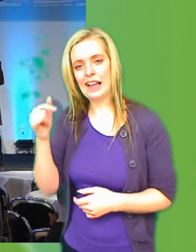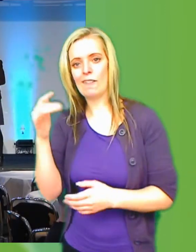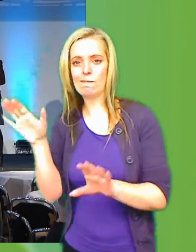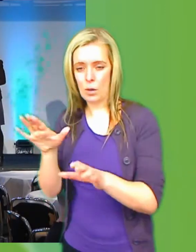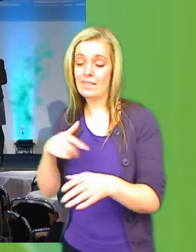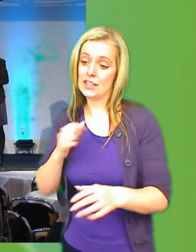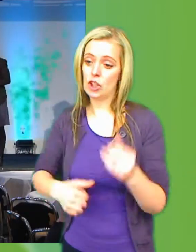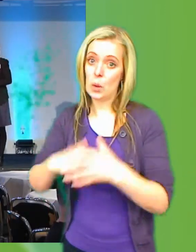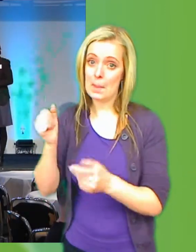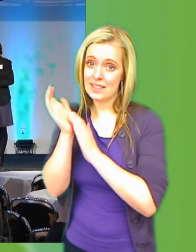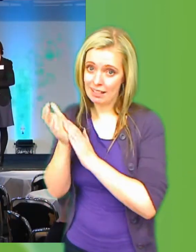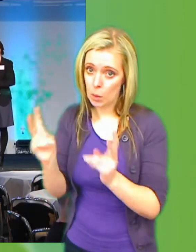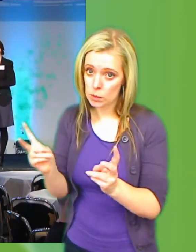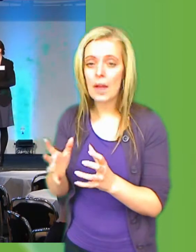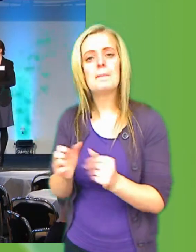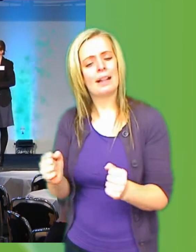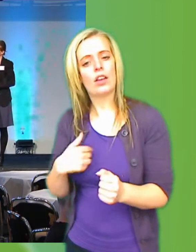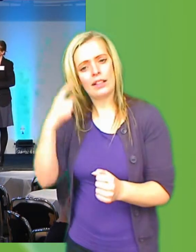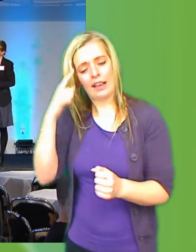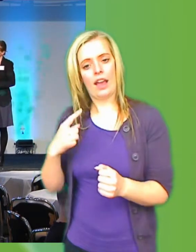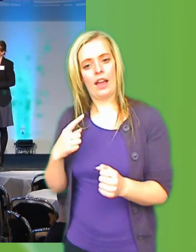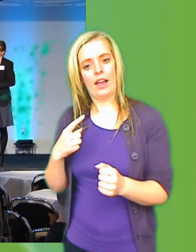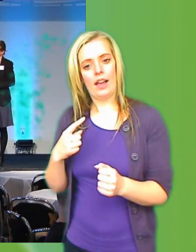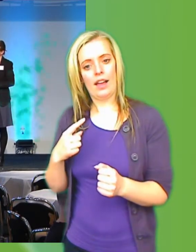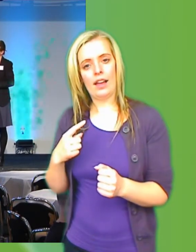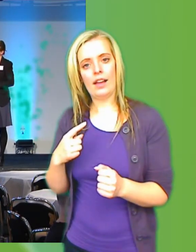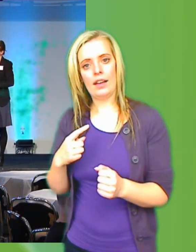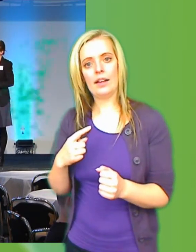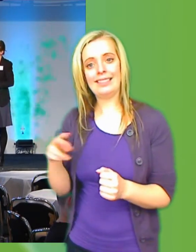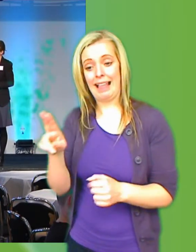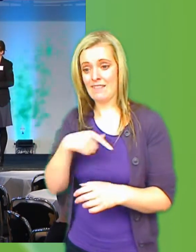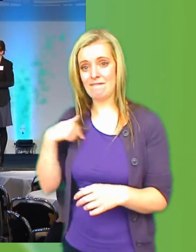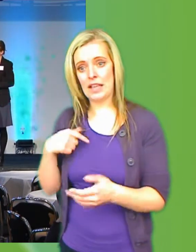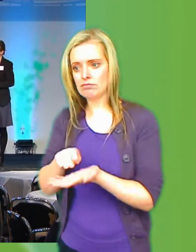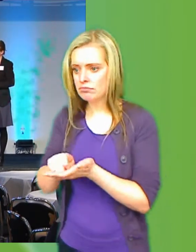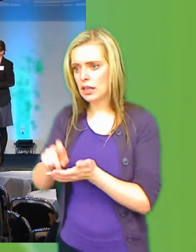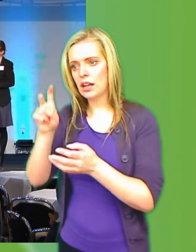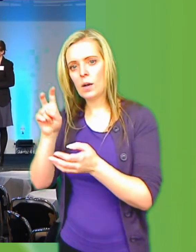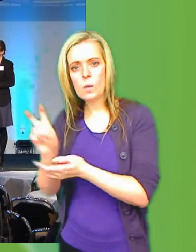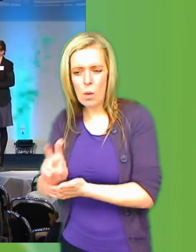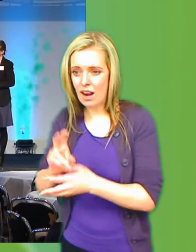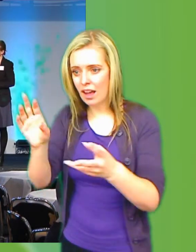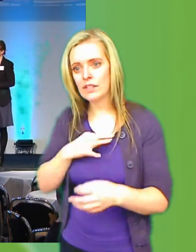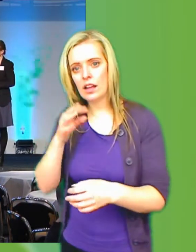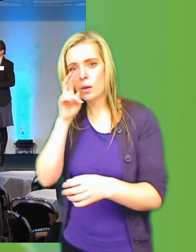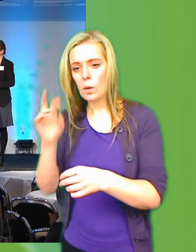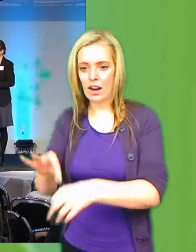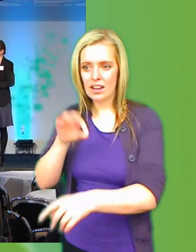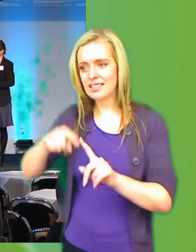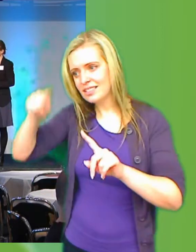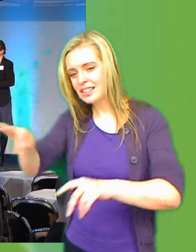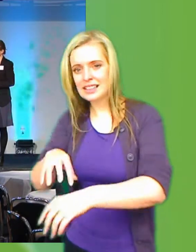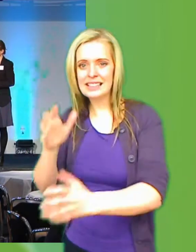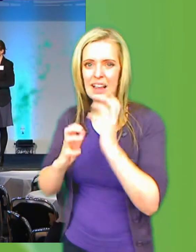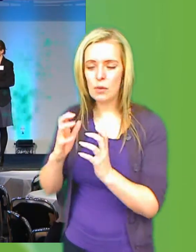lite senare. Men att det är först när man sätter siffror på det här. Vad man skulle kunna underlätta hälsan för äldre om de kunde